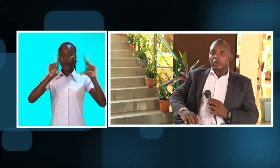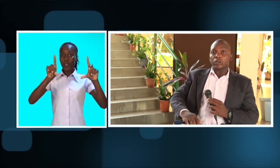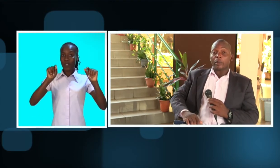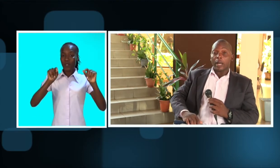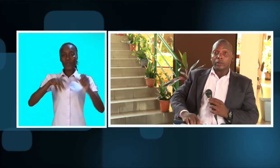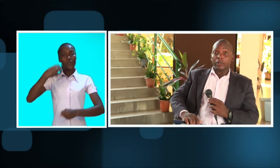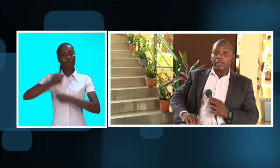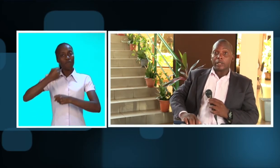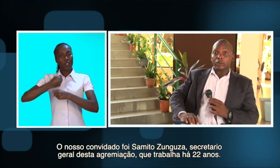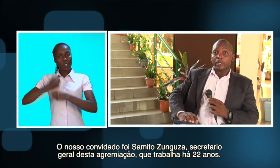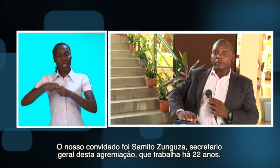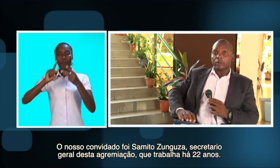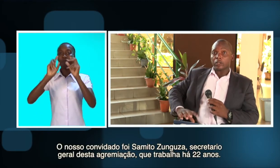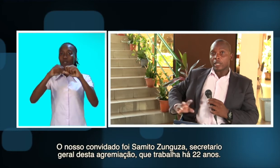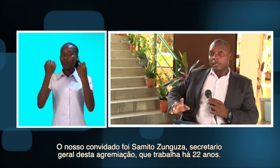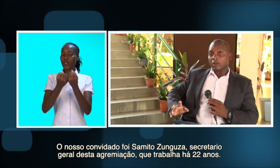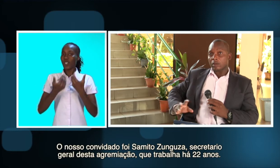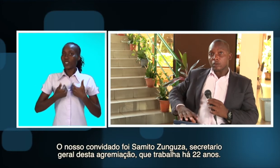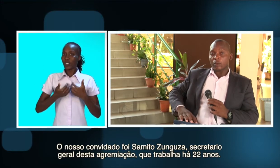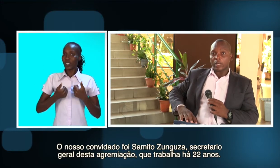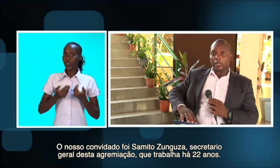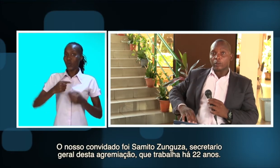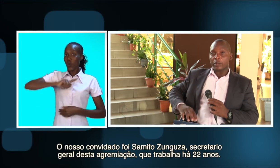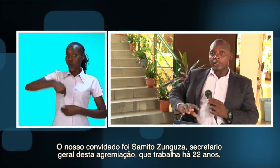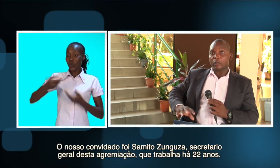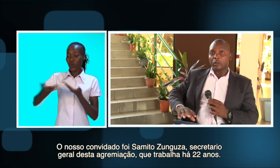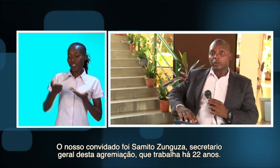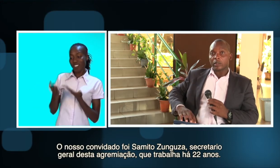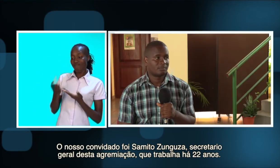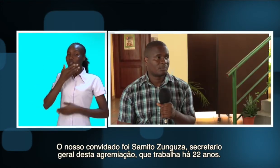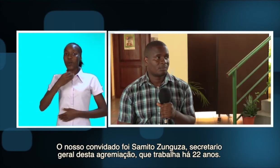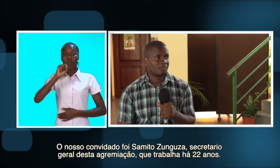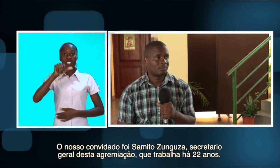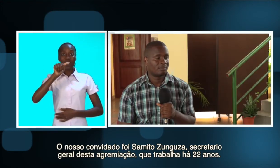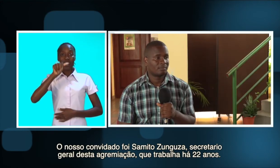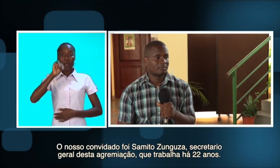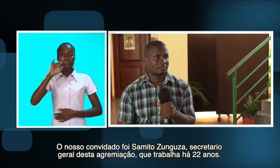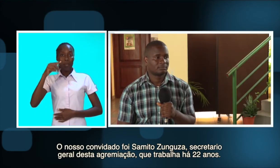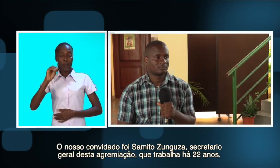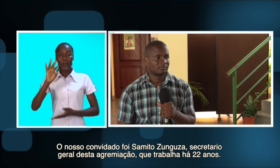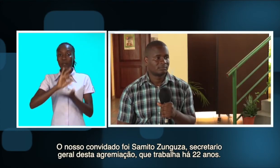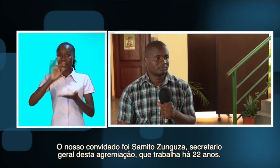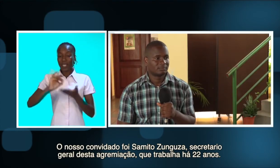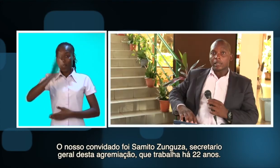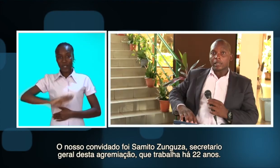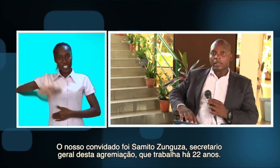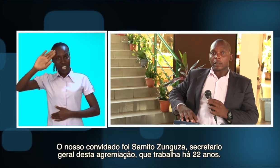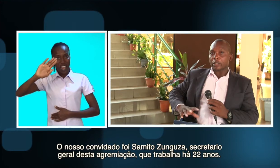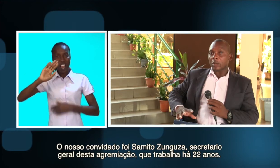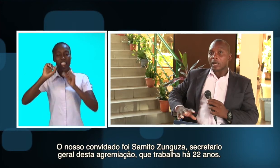dos trabalhos da Ajudemo, caso, o nosso convidado foi Samito Zungus, que é o secretário-geral da mesma